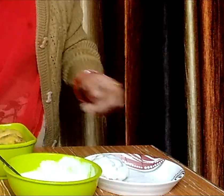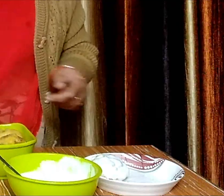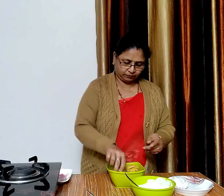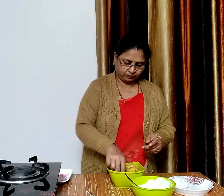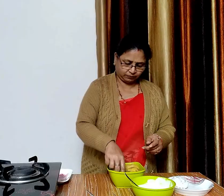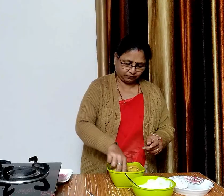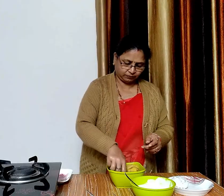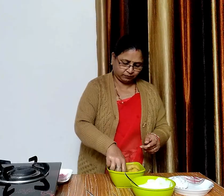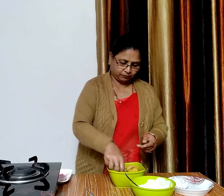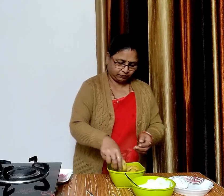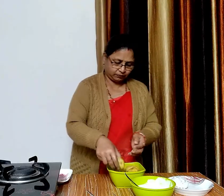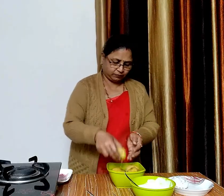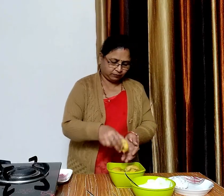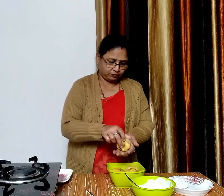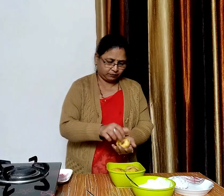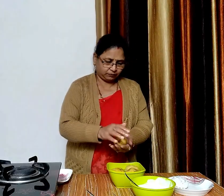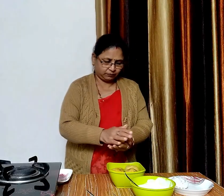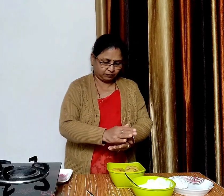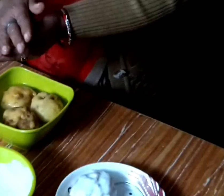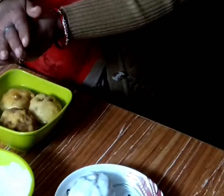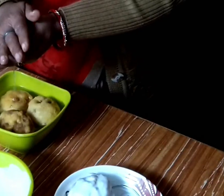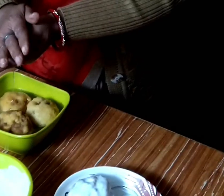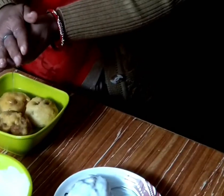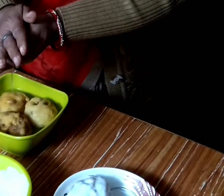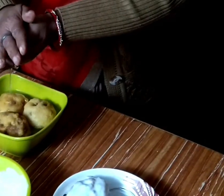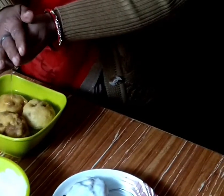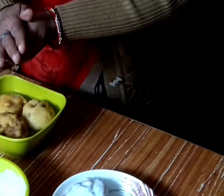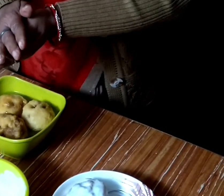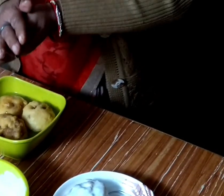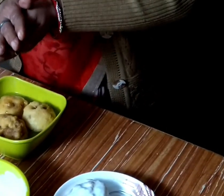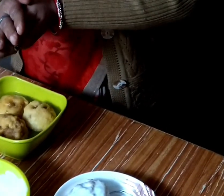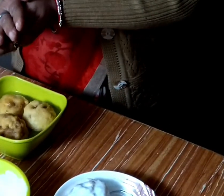इस तरीके से बागी बड़ों को भी धाई में डिप करके तयार कर लेंगे